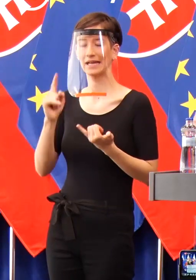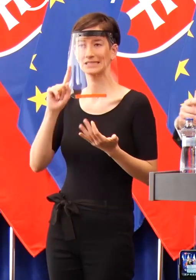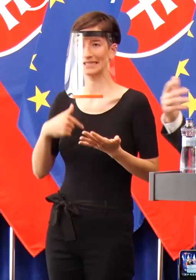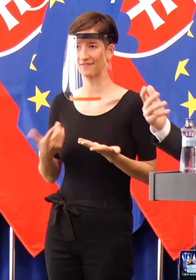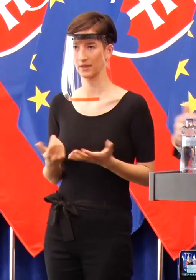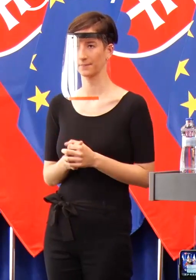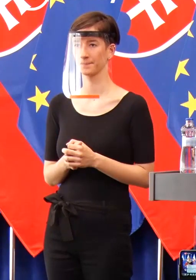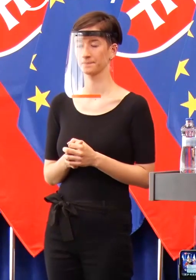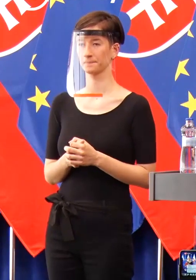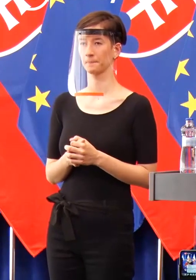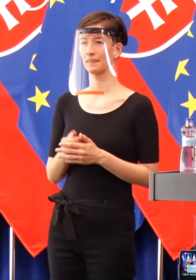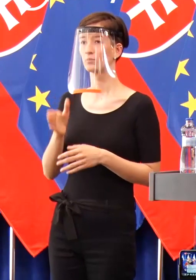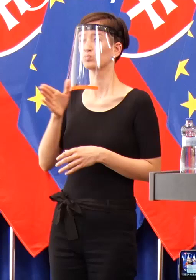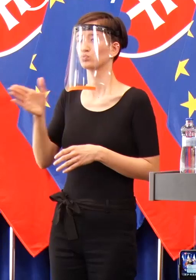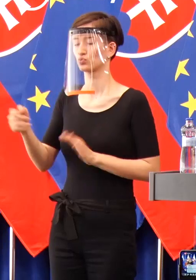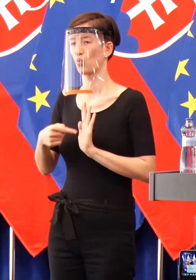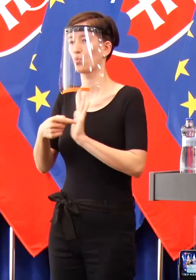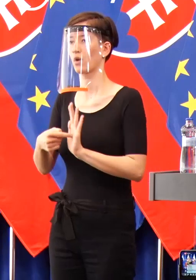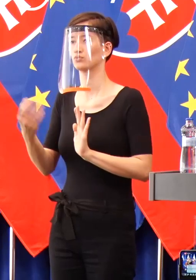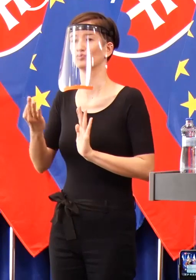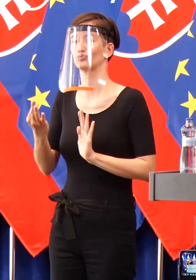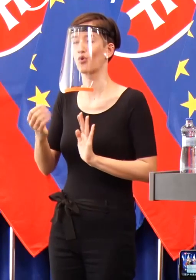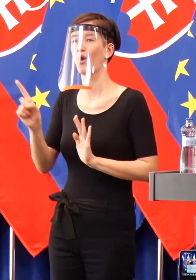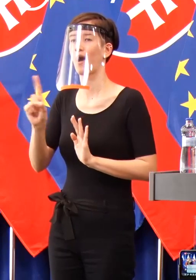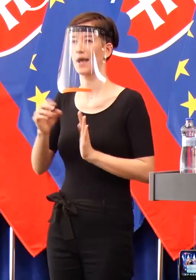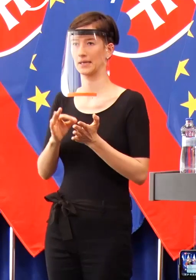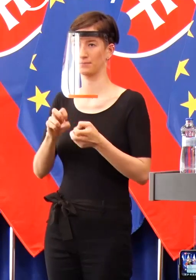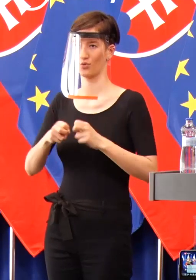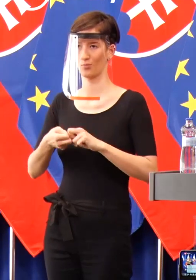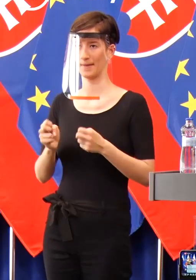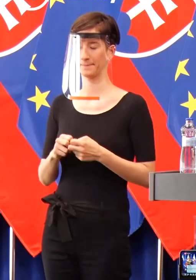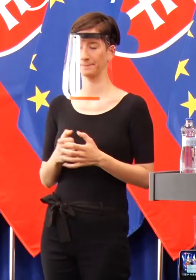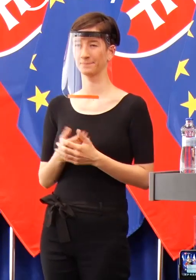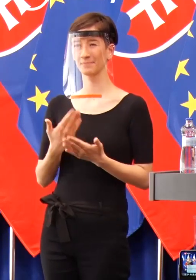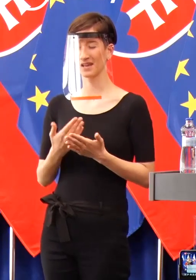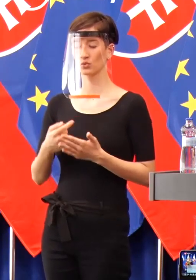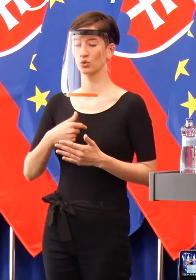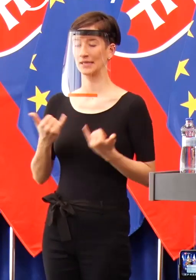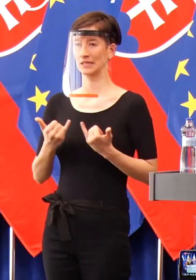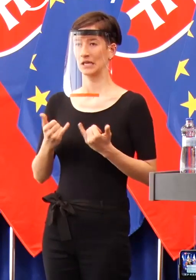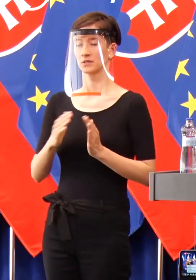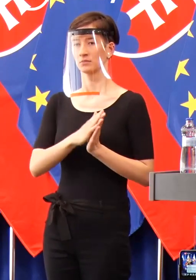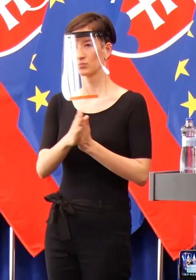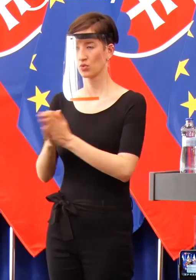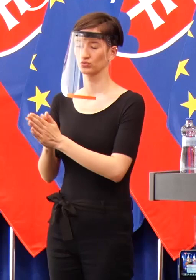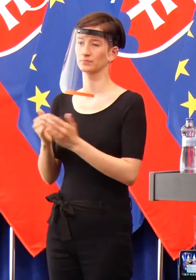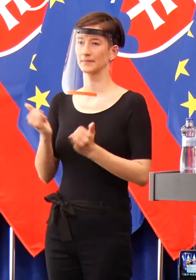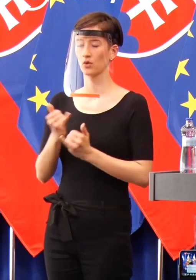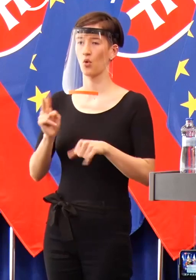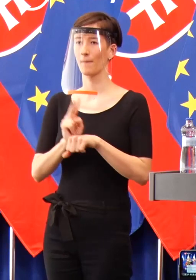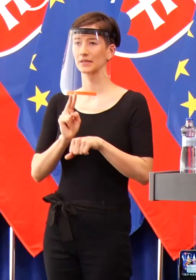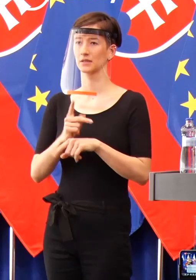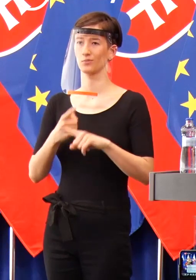ešte ho budeme poznať až v budúcnosti. Takže naozaj to je dôvod, prečo veľmi, veľmi dôrazne vyzývam k opatrnosti. A